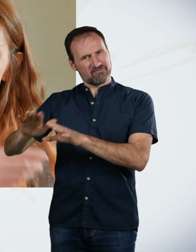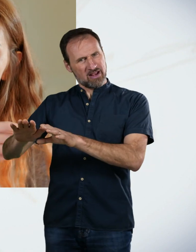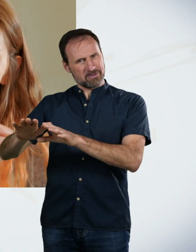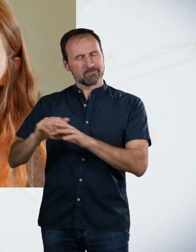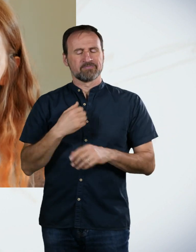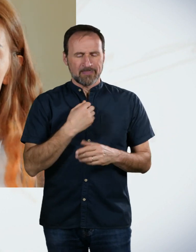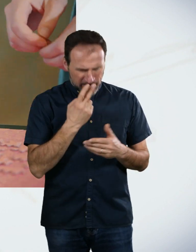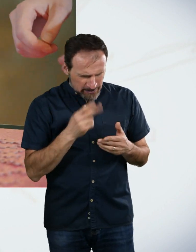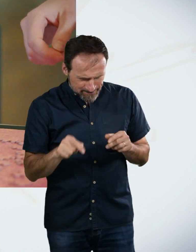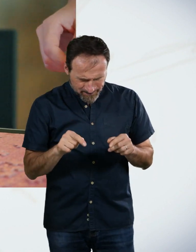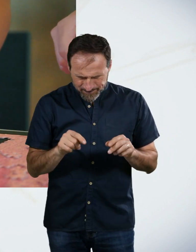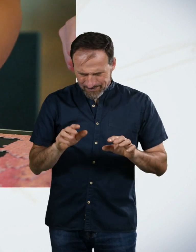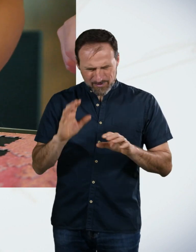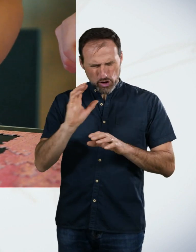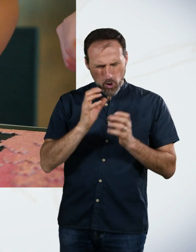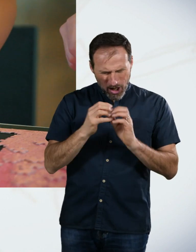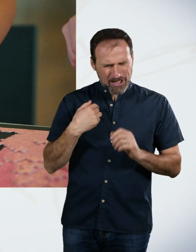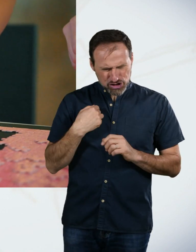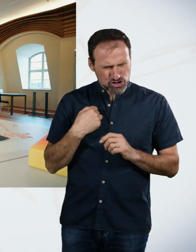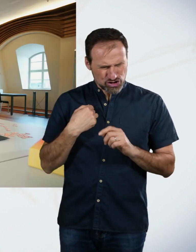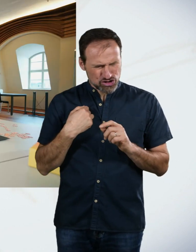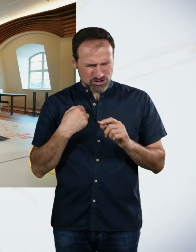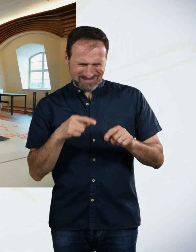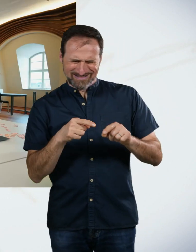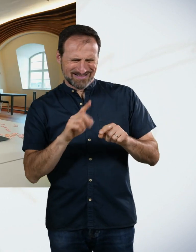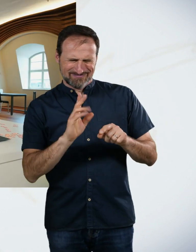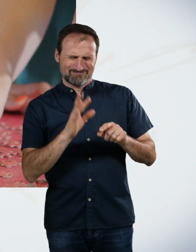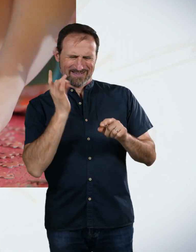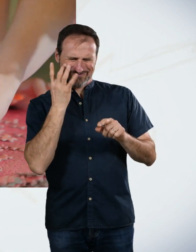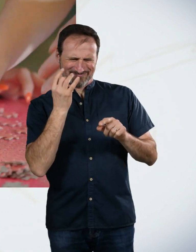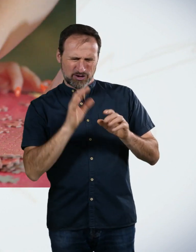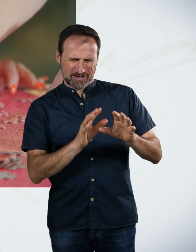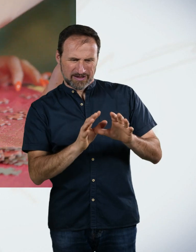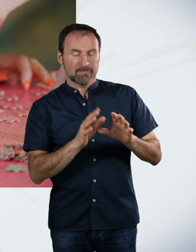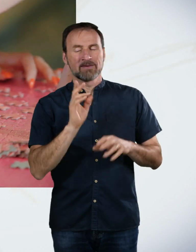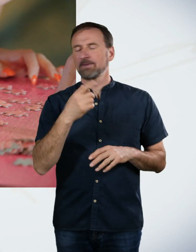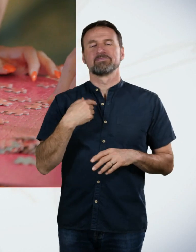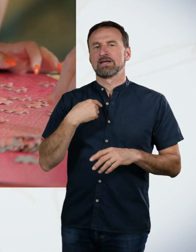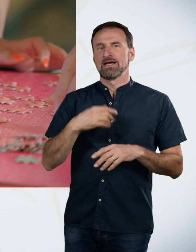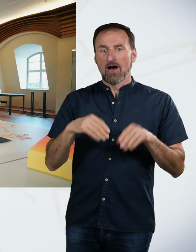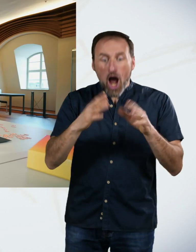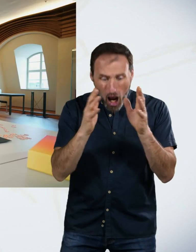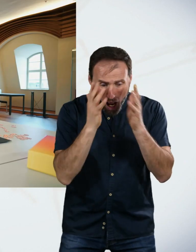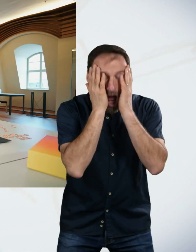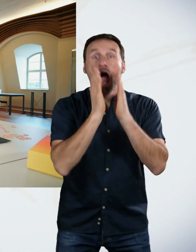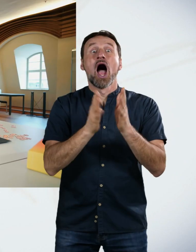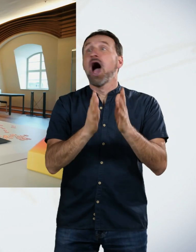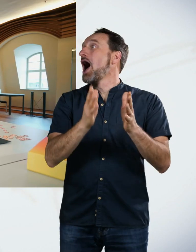Das ist so ein richtiges Problem. Das Problem ist, wir müssen gleich mal anfangen zu versuchen, dir irgendwas dazu zu hoffen. Also, ich fang an. Krass! Oh mein Gott, das passt